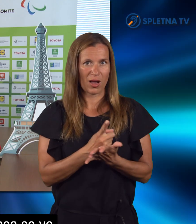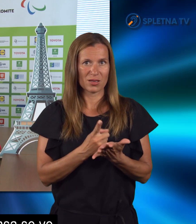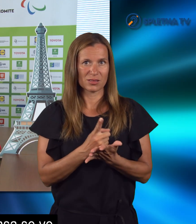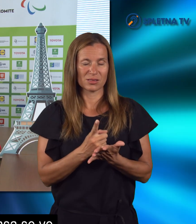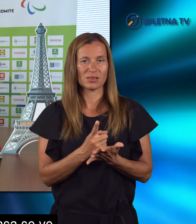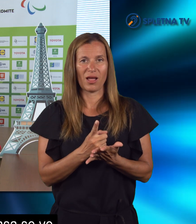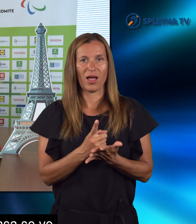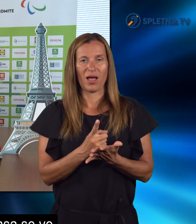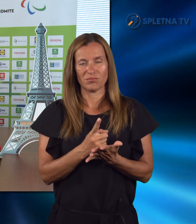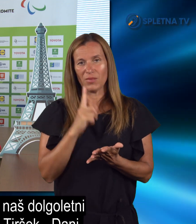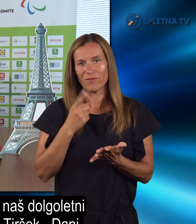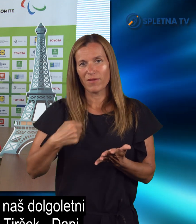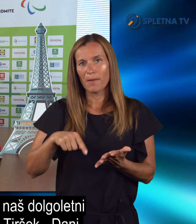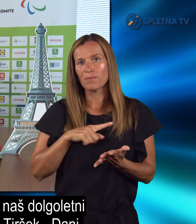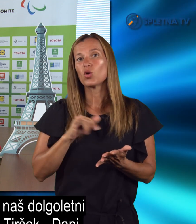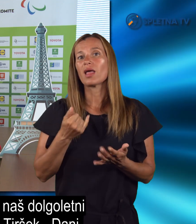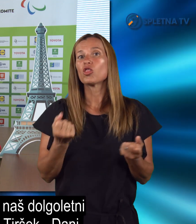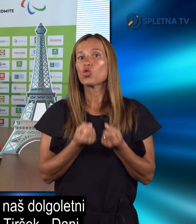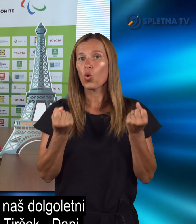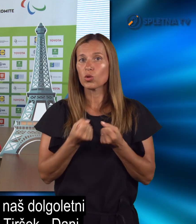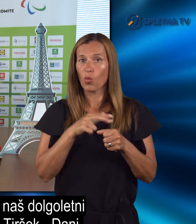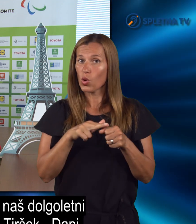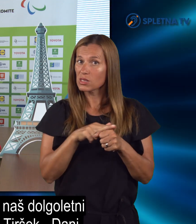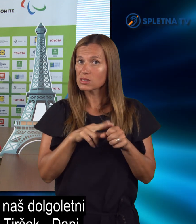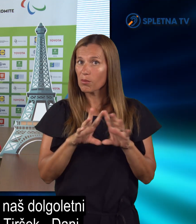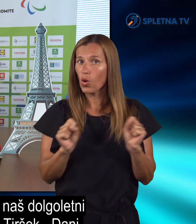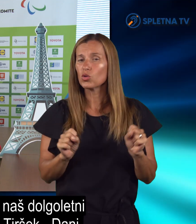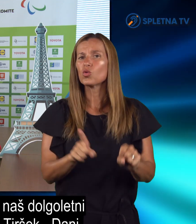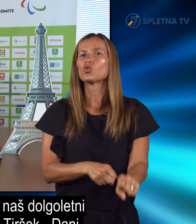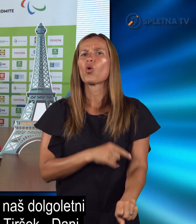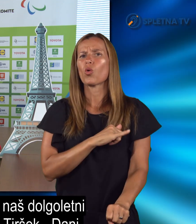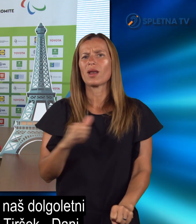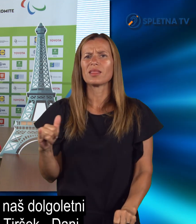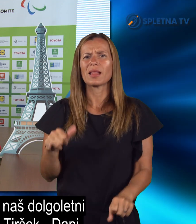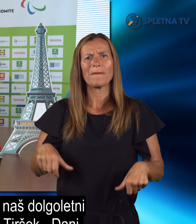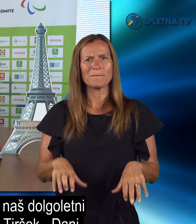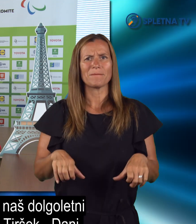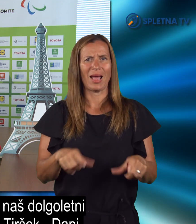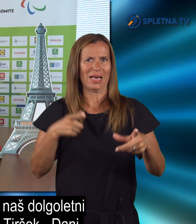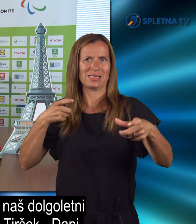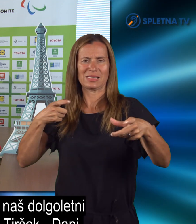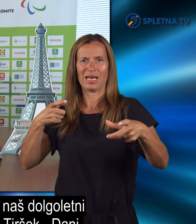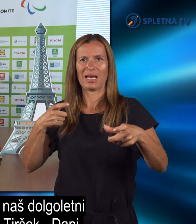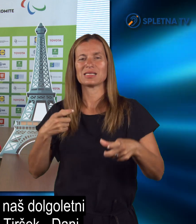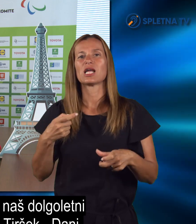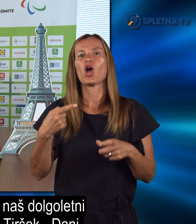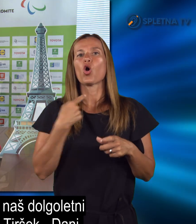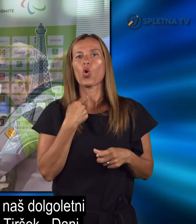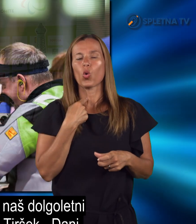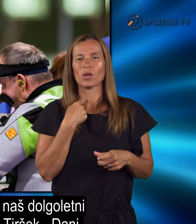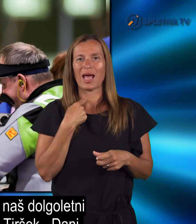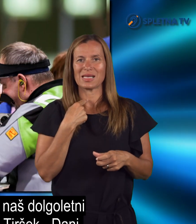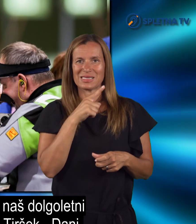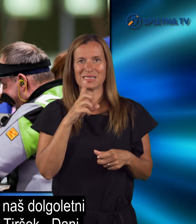nekaj časa se ve, da je normo izpolnil naš dolgoletni parastrelec Gorast